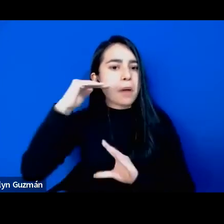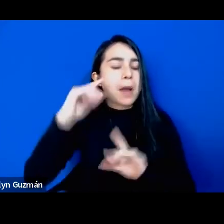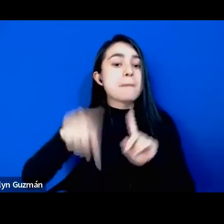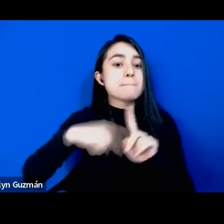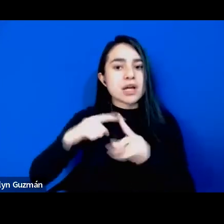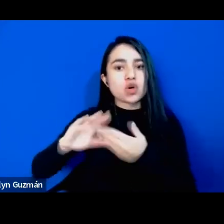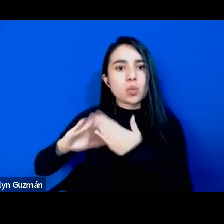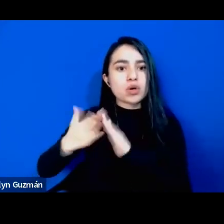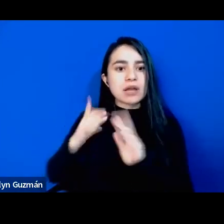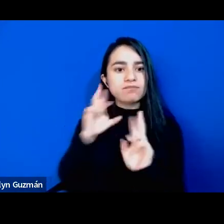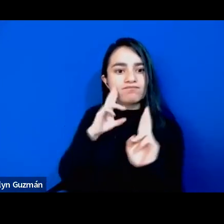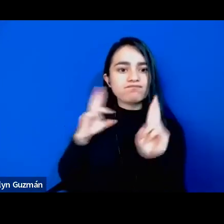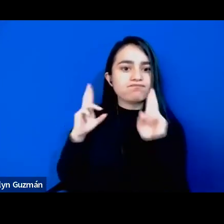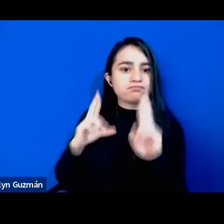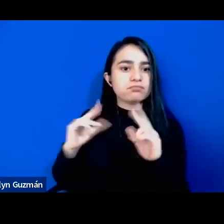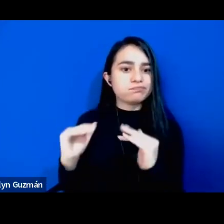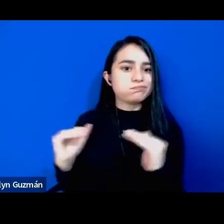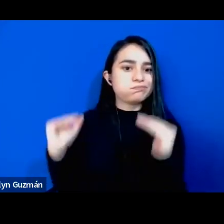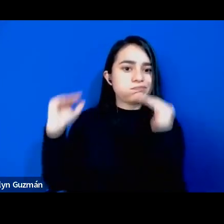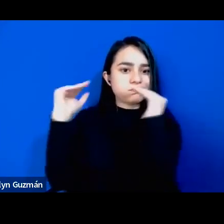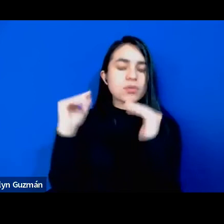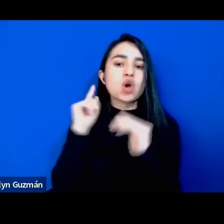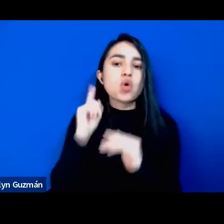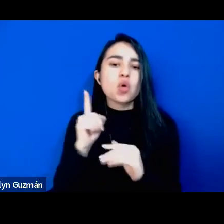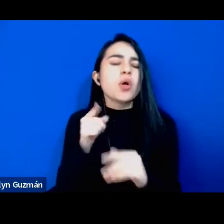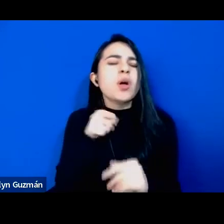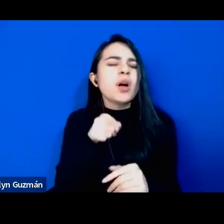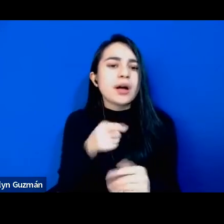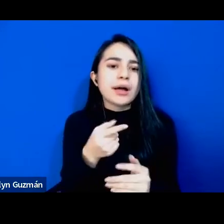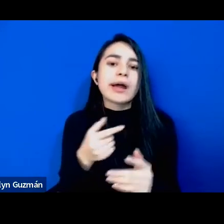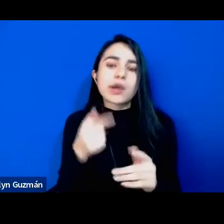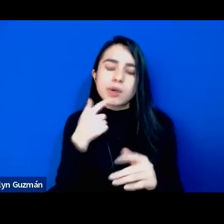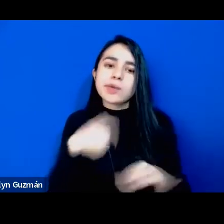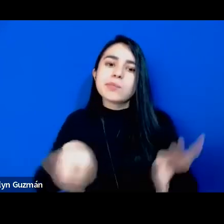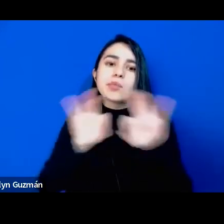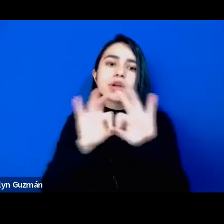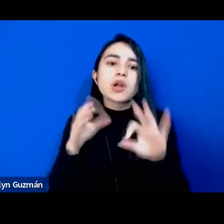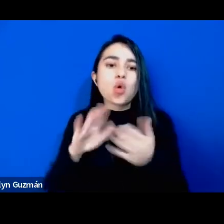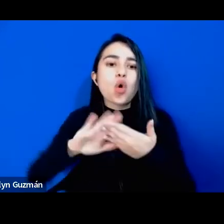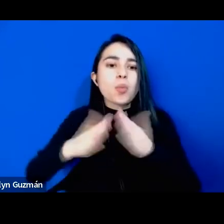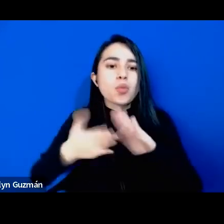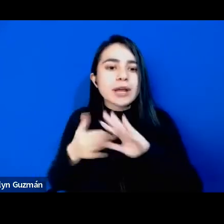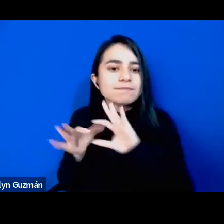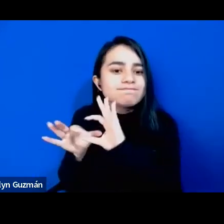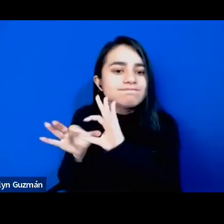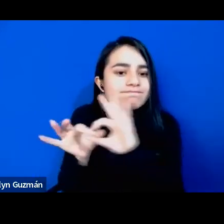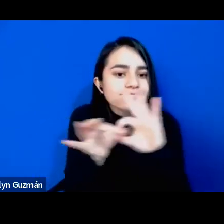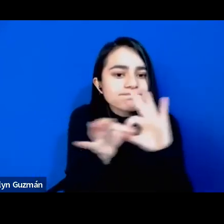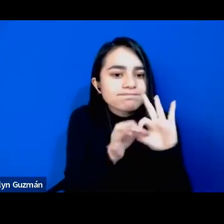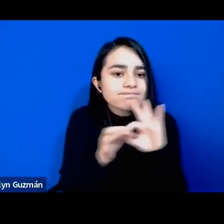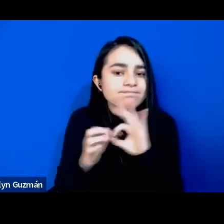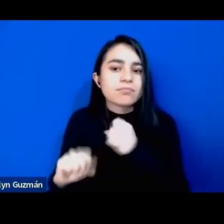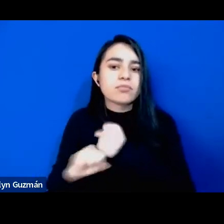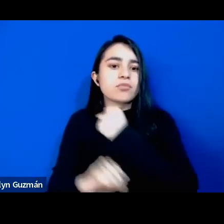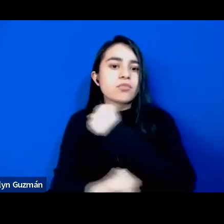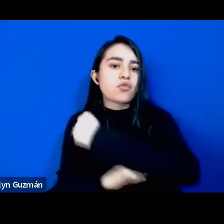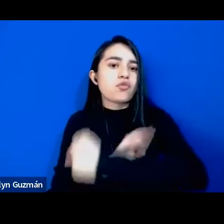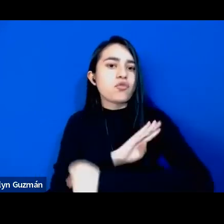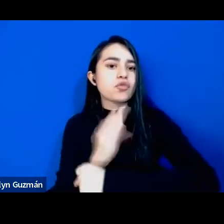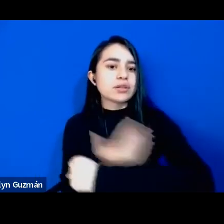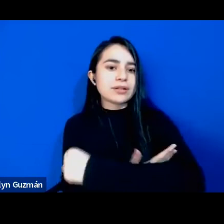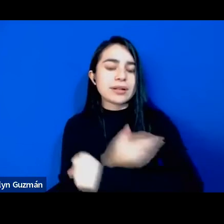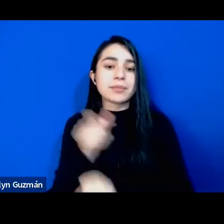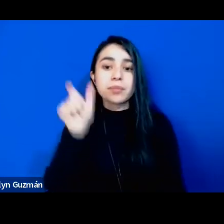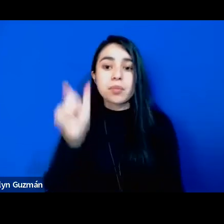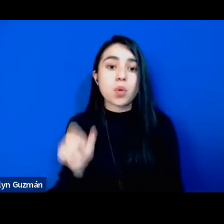comunidades basándose en el fortalecimiento del tejido comunitario bueno las maestras